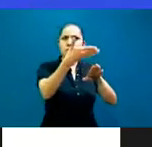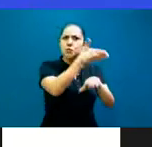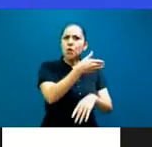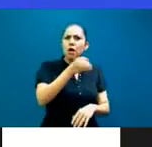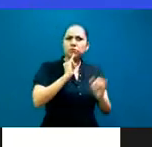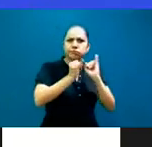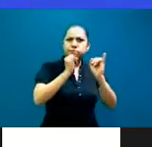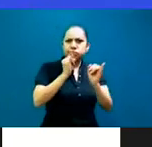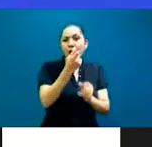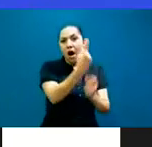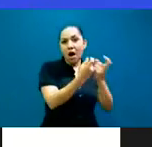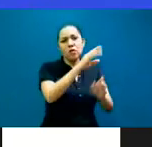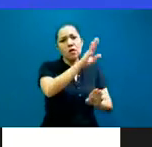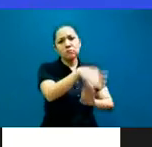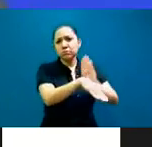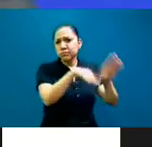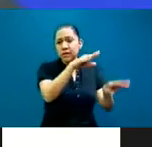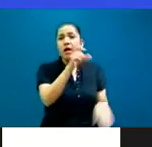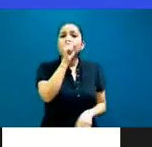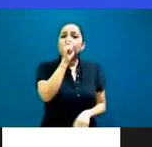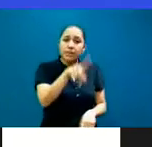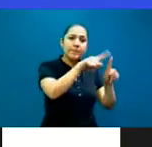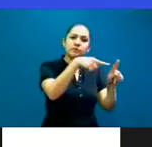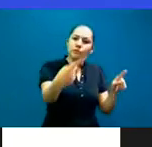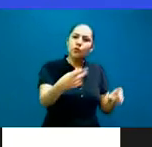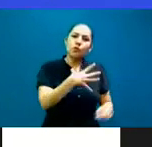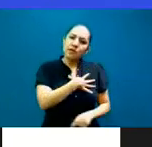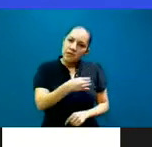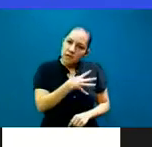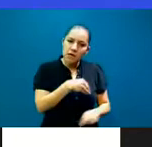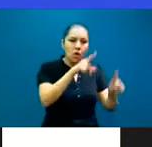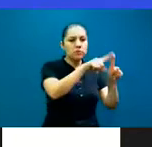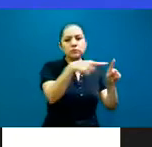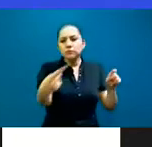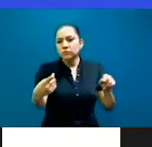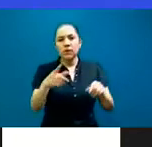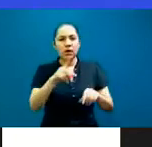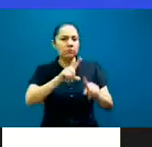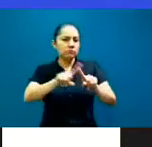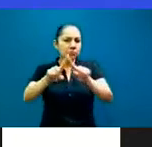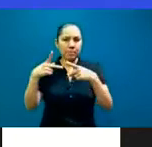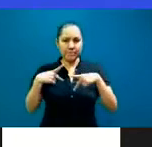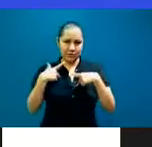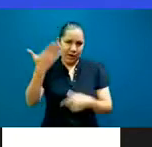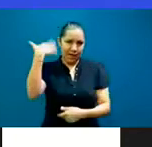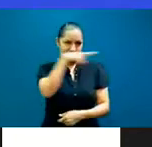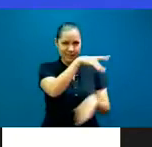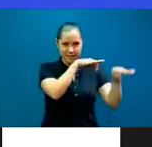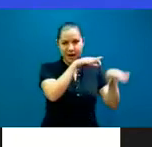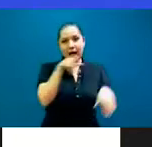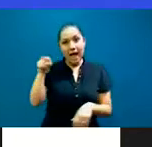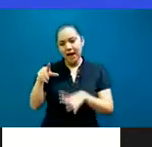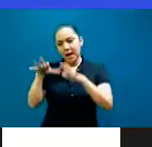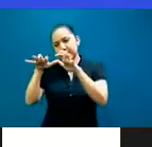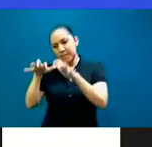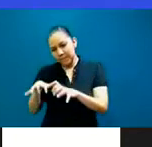incluso familiares, esposos, hijos, colegas que trabajaron con alguna de ellas o con alguno de ellos, escribió un pequeño articulito,